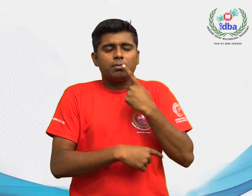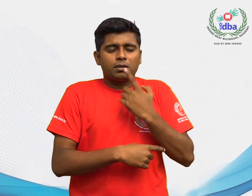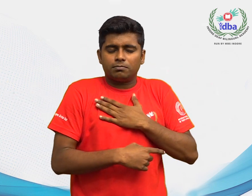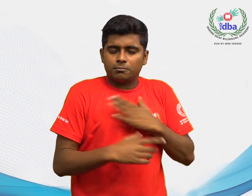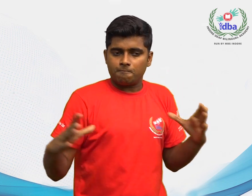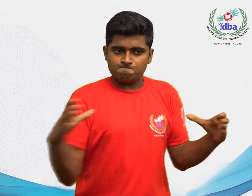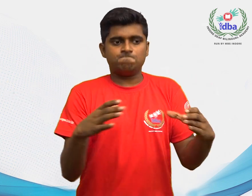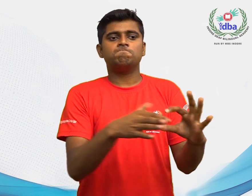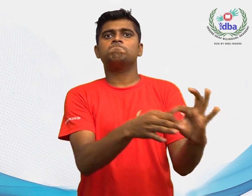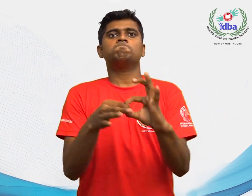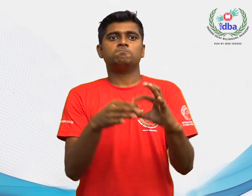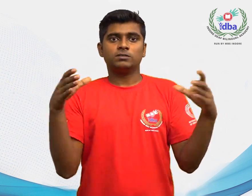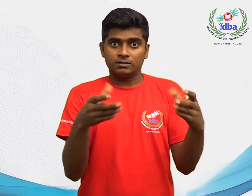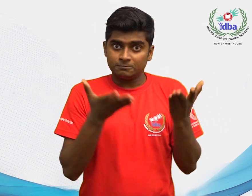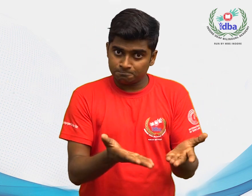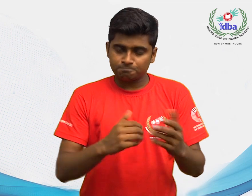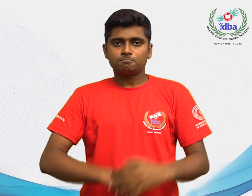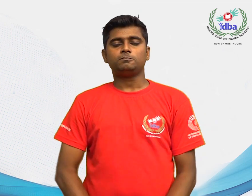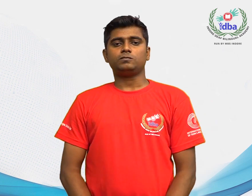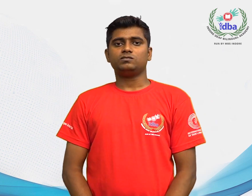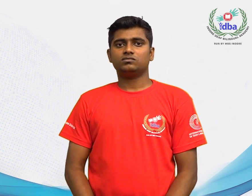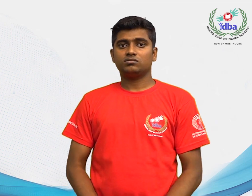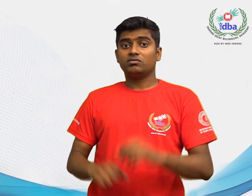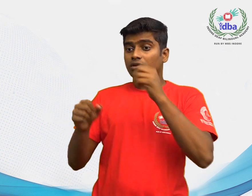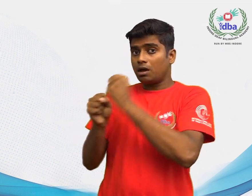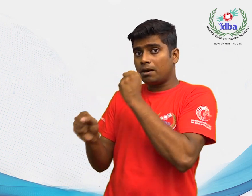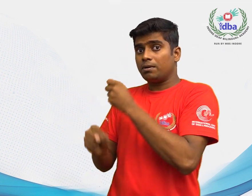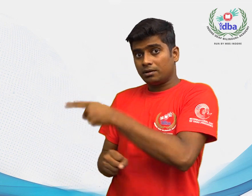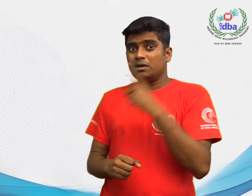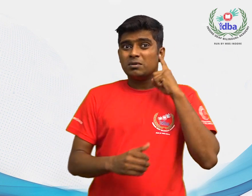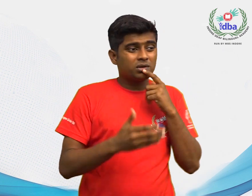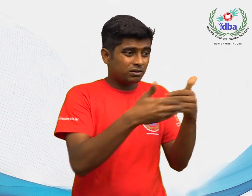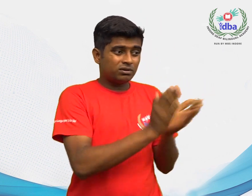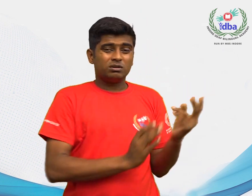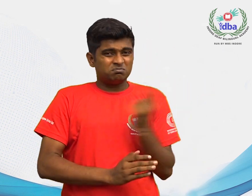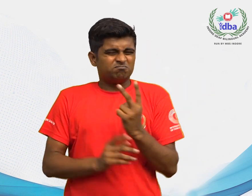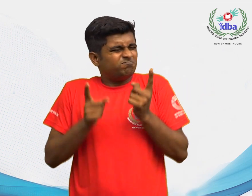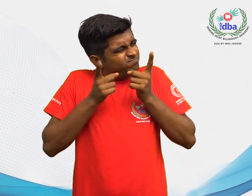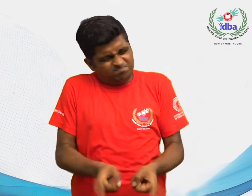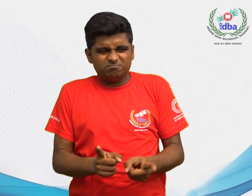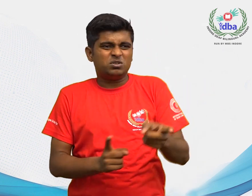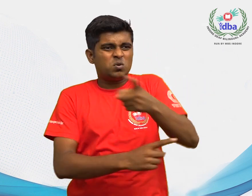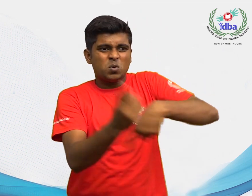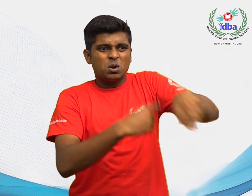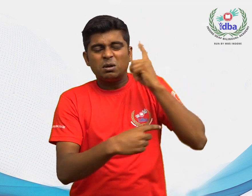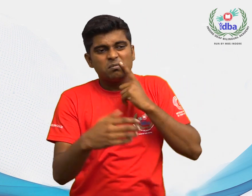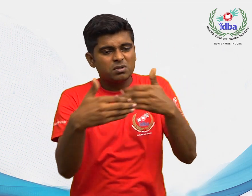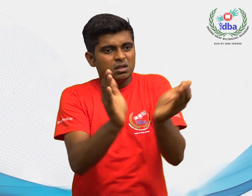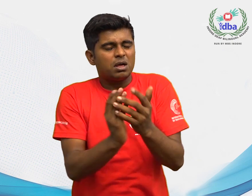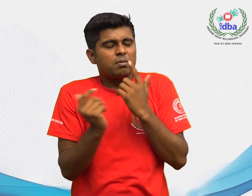फिर भी बधिर समुधाय एक जुट है सरकार और बधिर समुधाय दोनों के लिए यह महत पूर्ण है